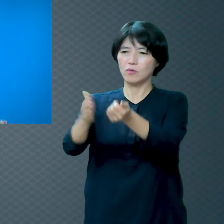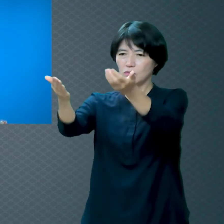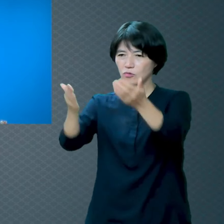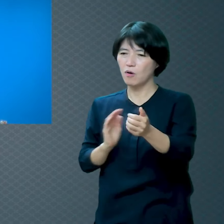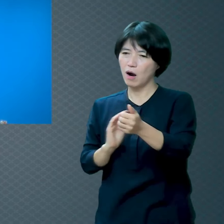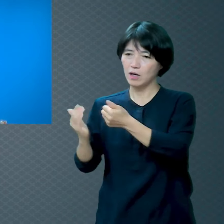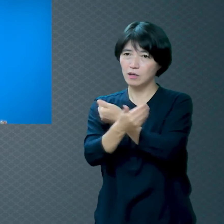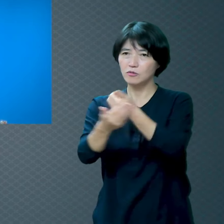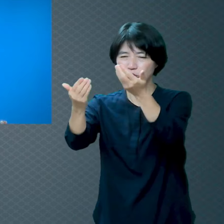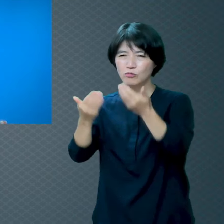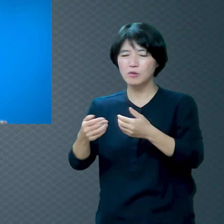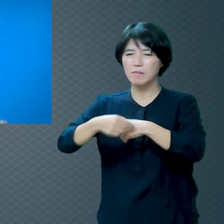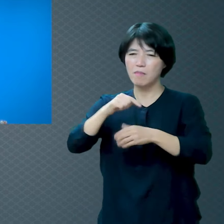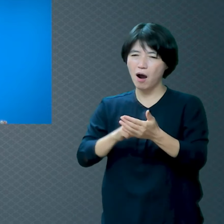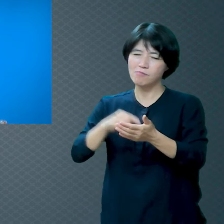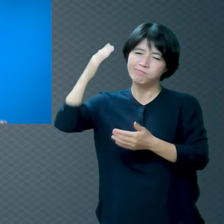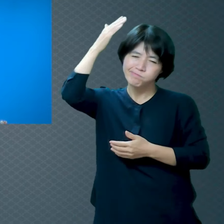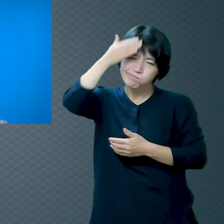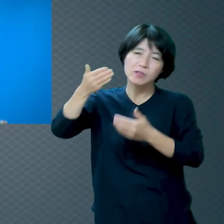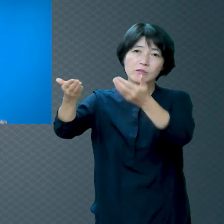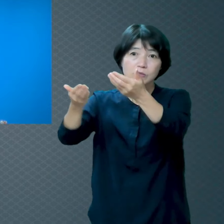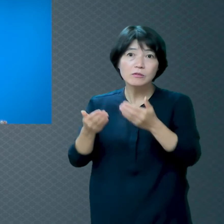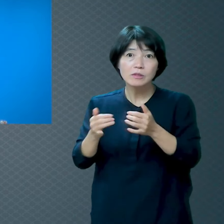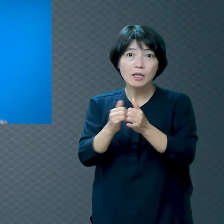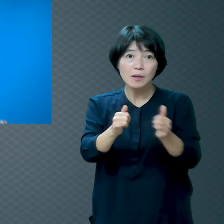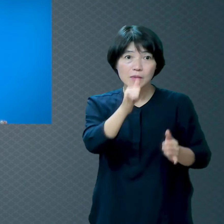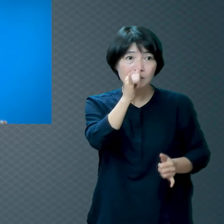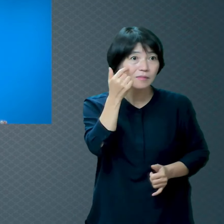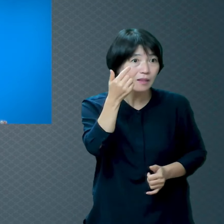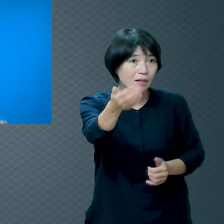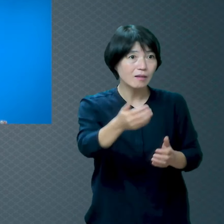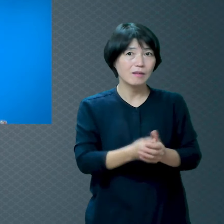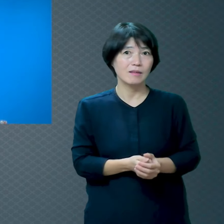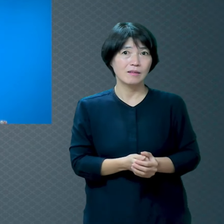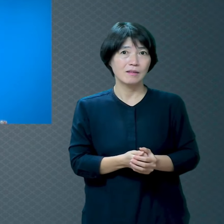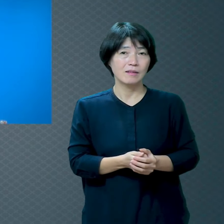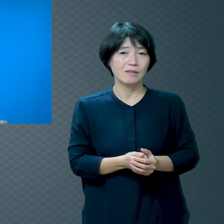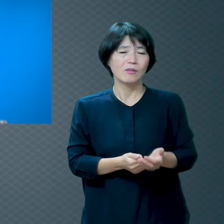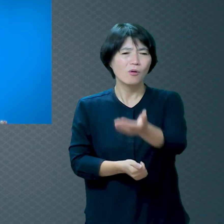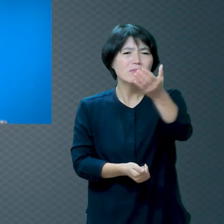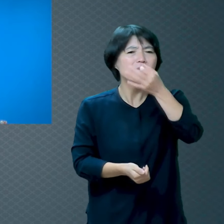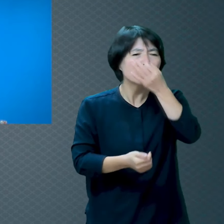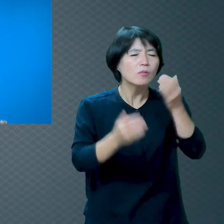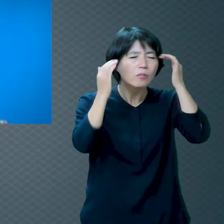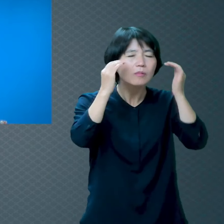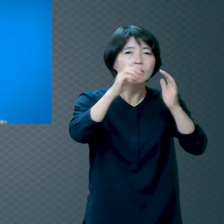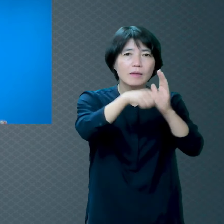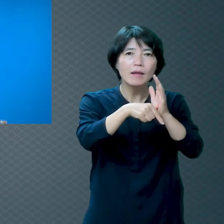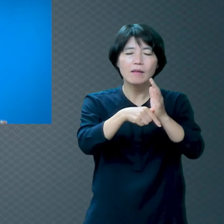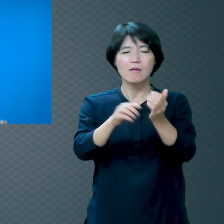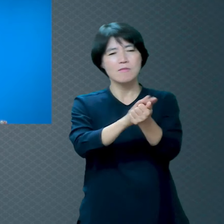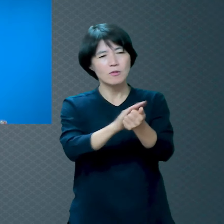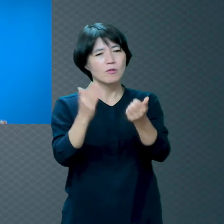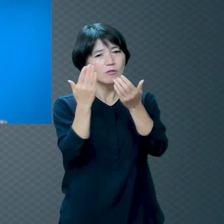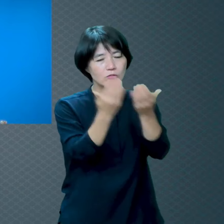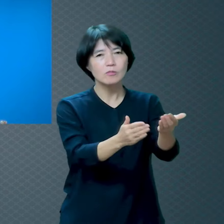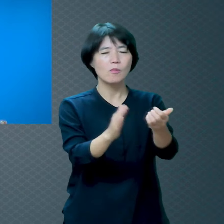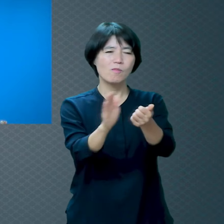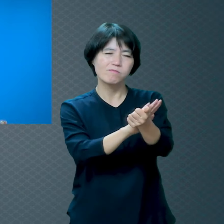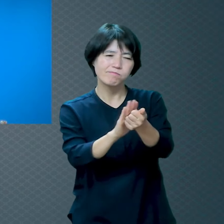내 마음을 쓰다듬어주고 위로해 줄 수 있는 대상이 없어요 그러니까 갈수록 힘든 거예요